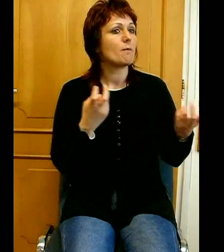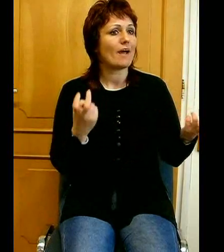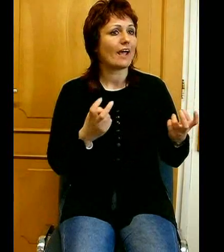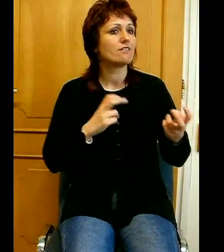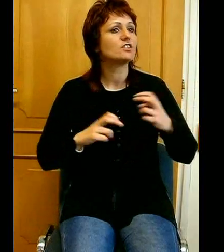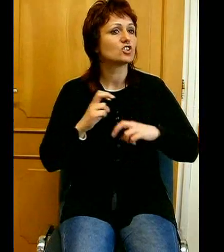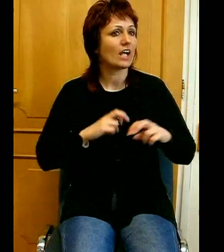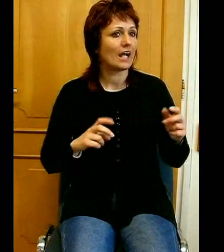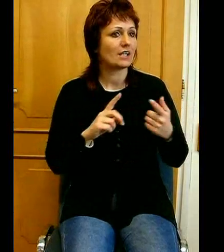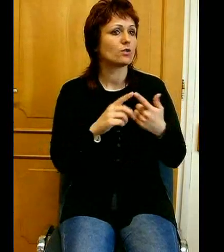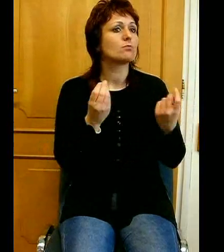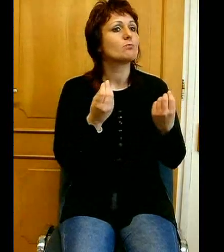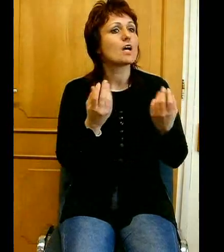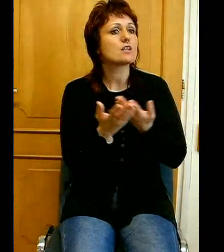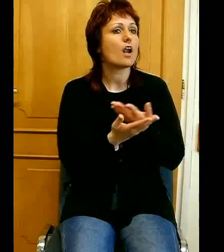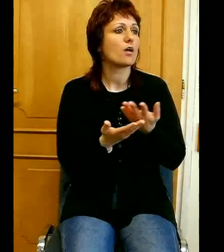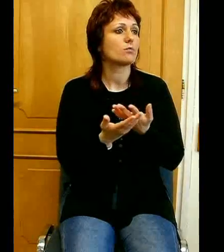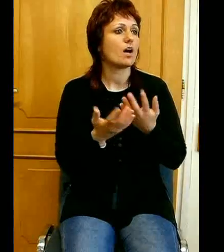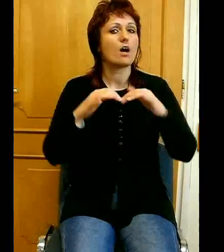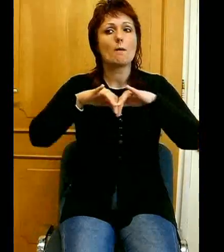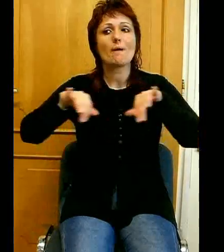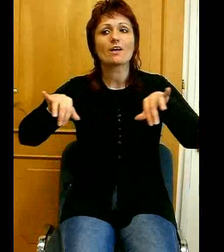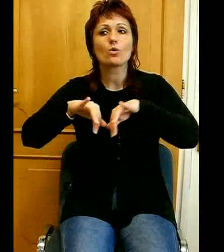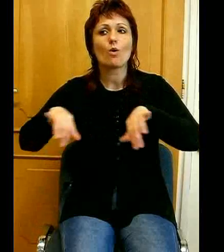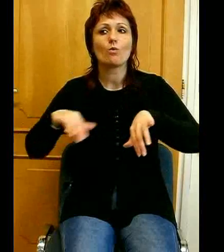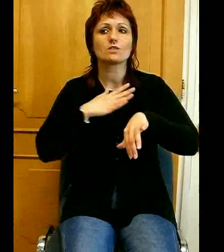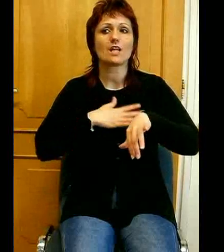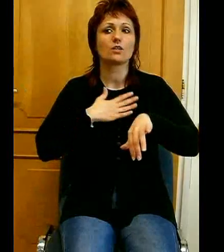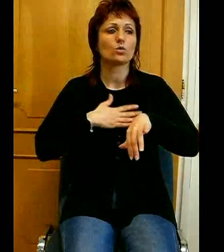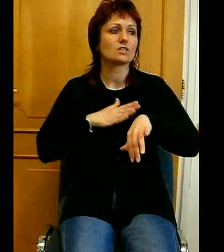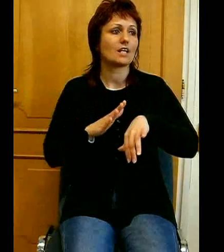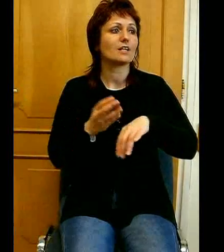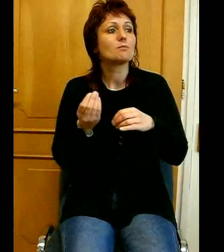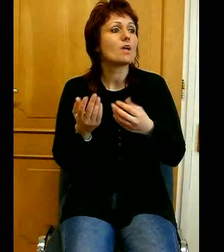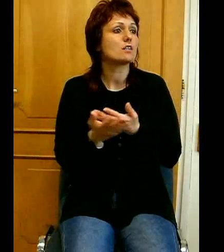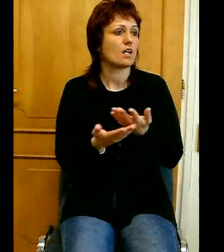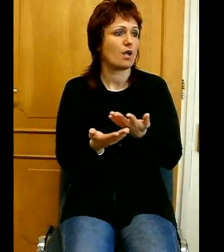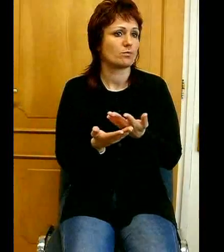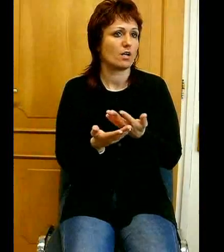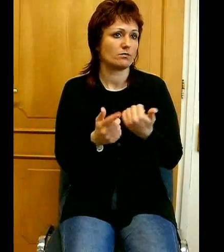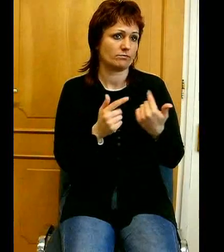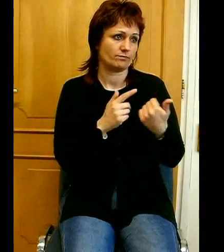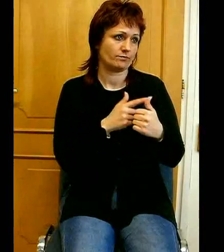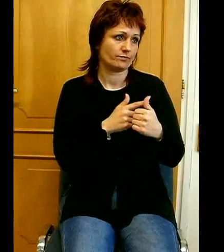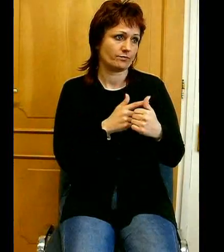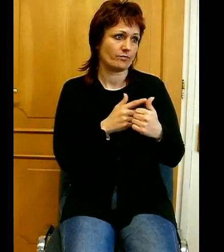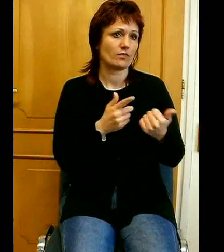szeretnek. Elsősorban és mindenek fölött az, hogy hisszük, Isten jelölte ki itt a helyünket.